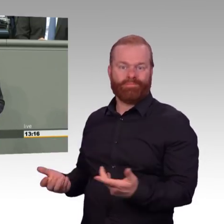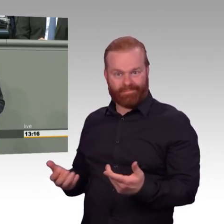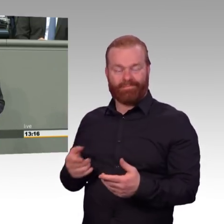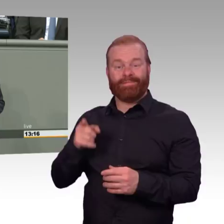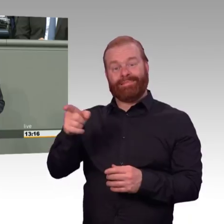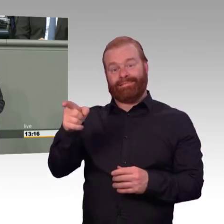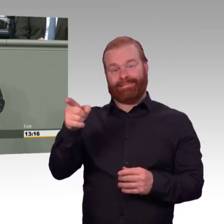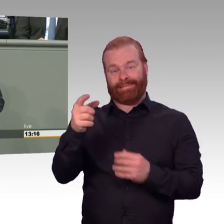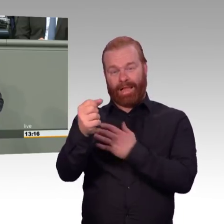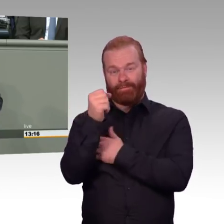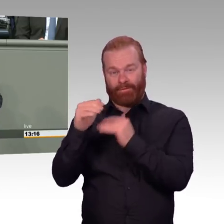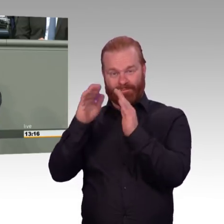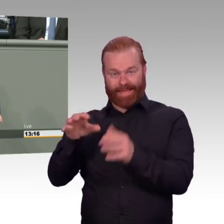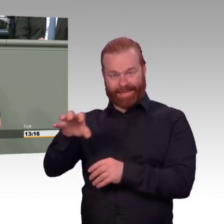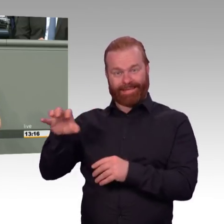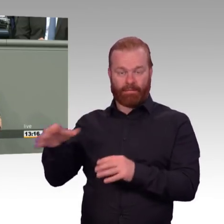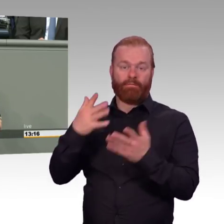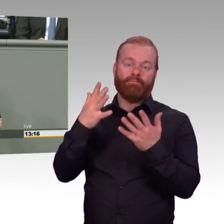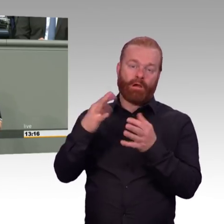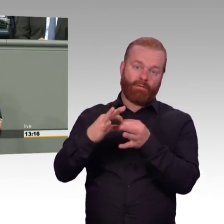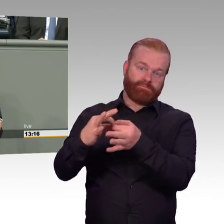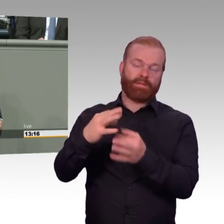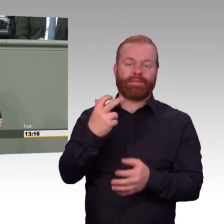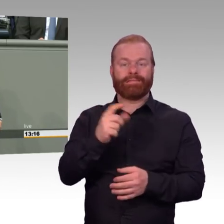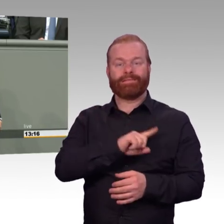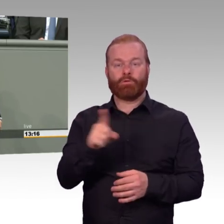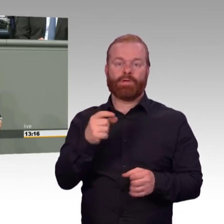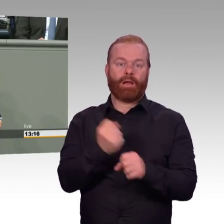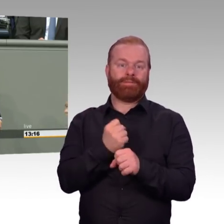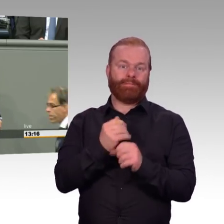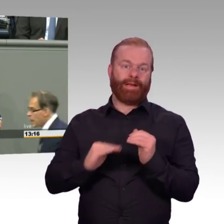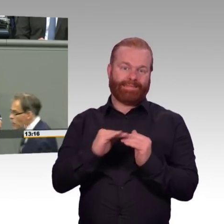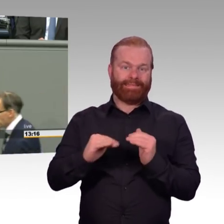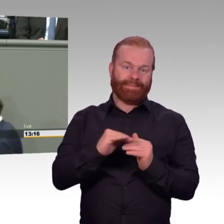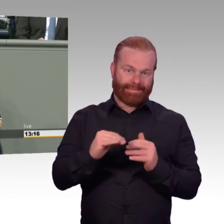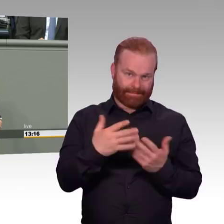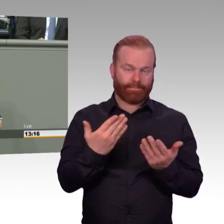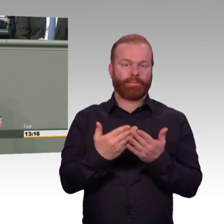an den Kohlekumpeln, die bei Wind und Wetter für eine sichere Stromversorgung stehen. Das ist Verrat.